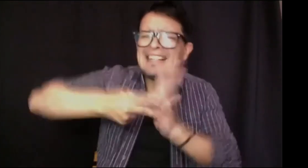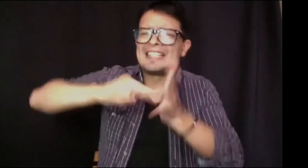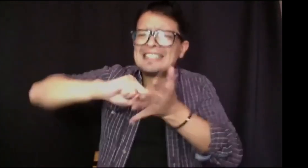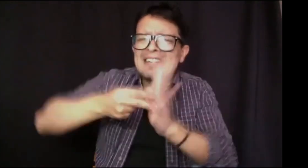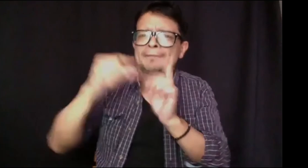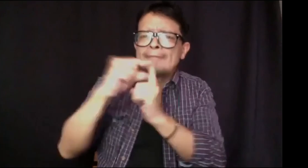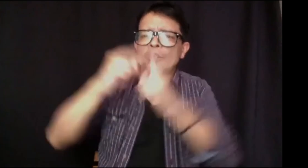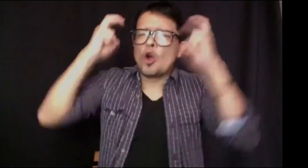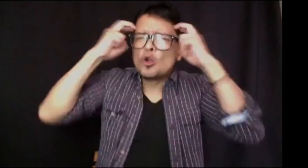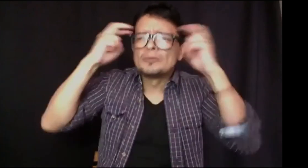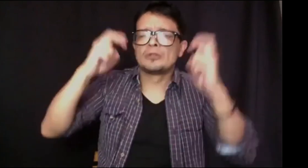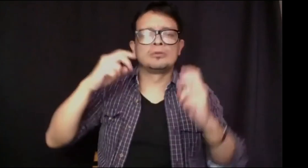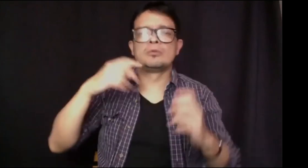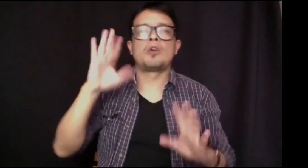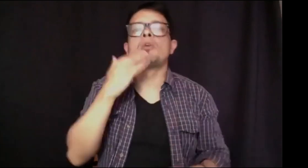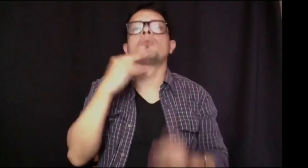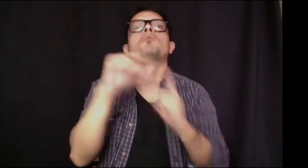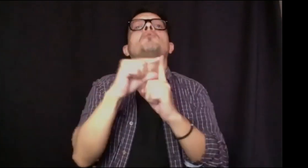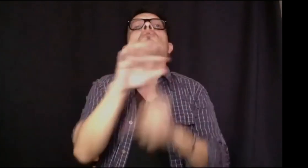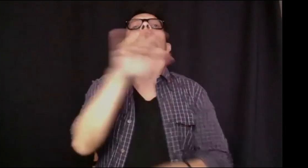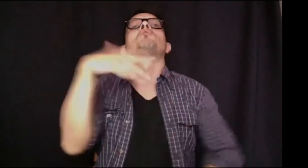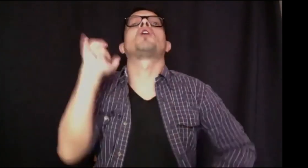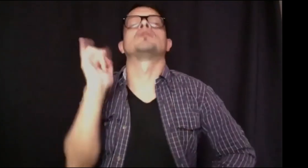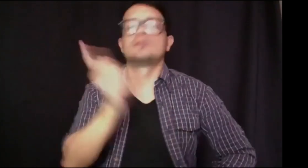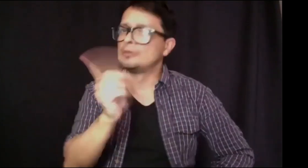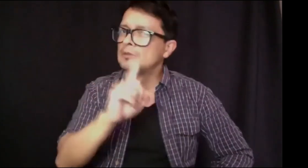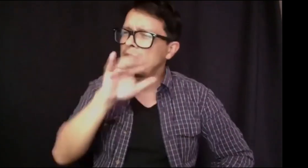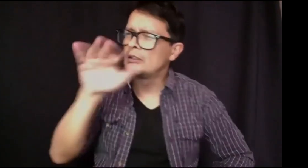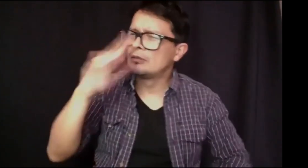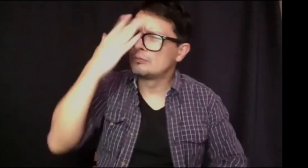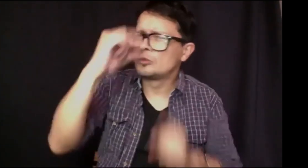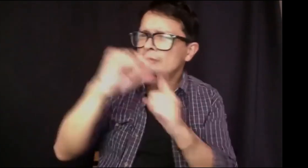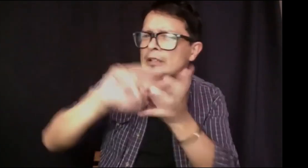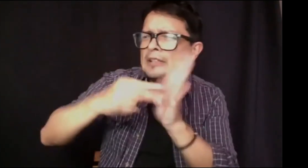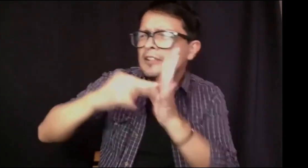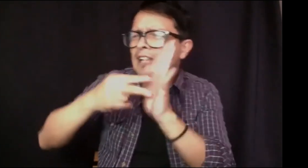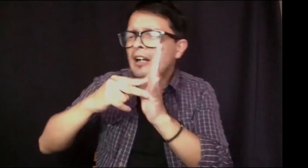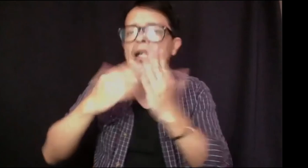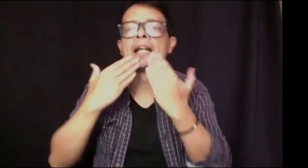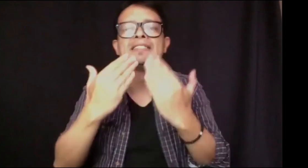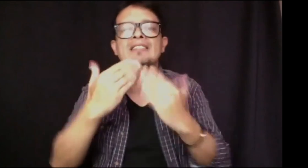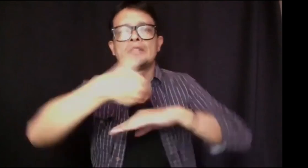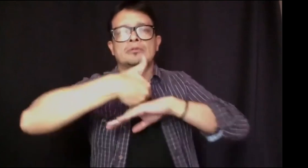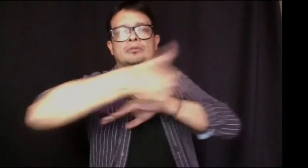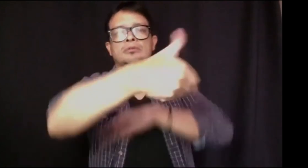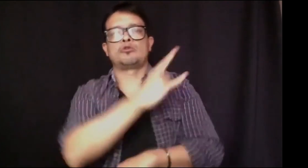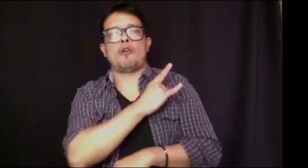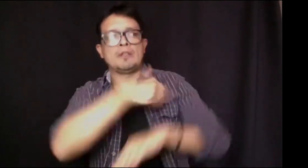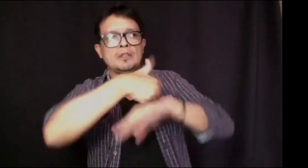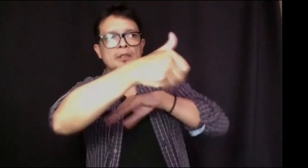fascina el conocimiento, me fascina saber los conceptos, qué significan estos términos. Yo no soy solamente de ver conceptos y de letrearlos,